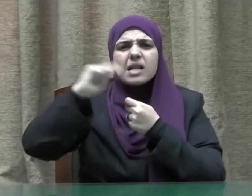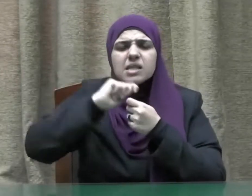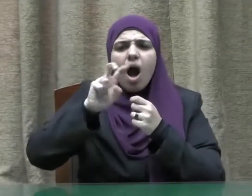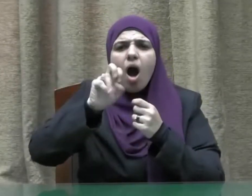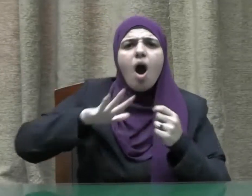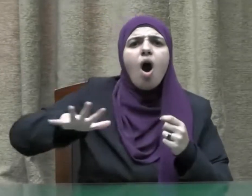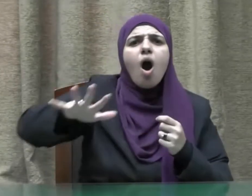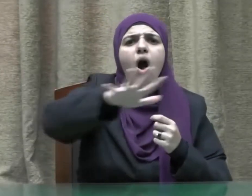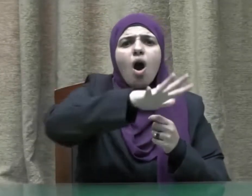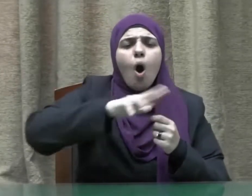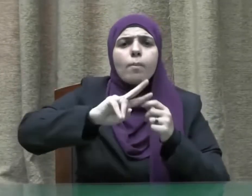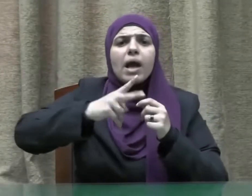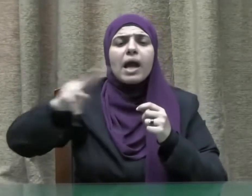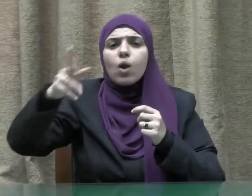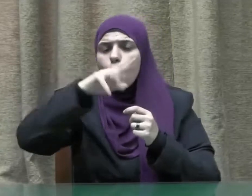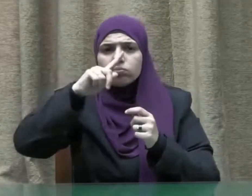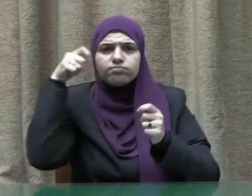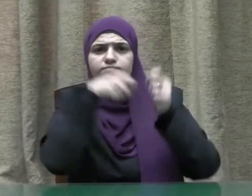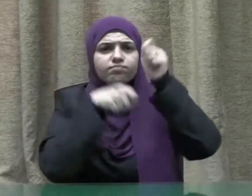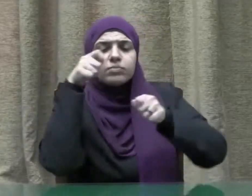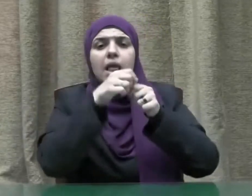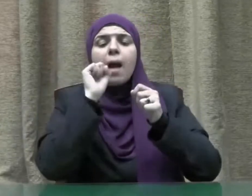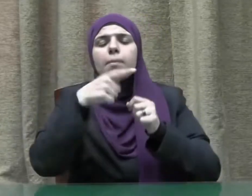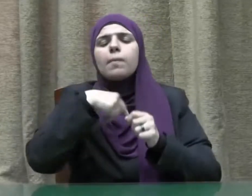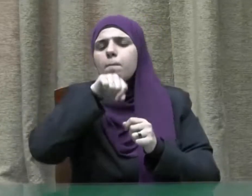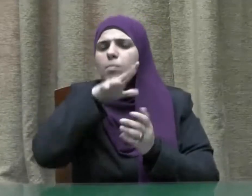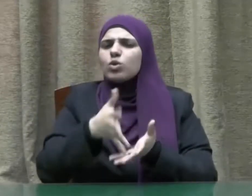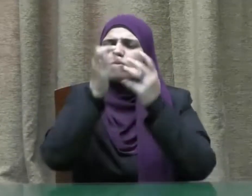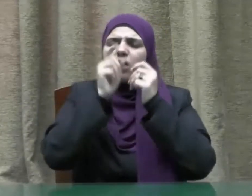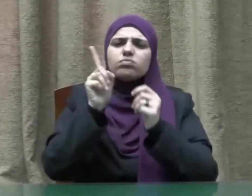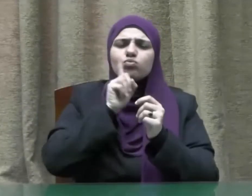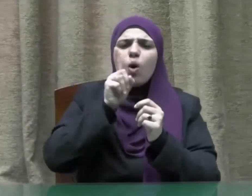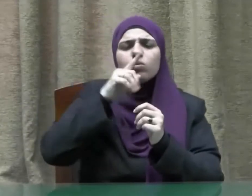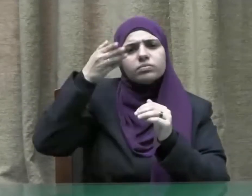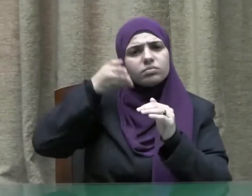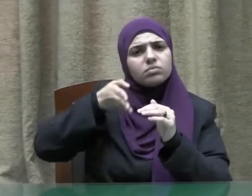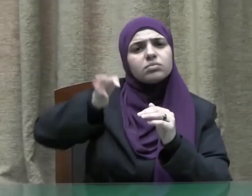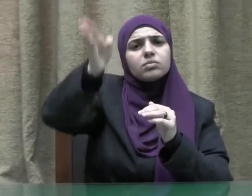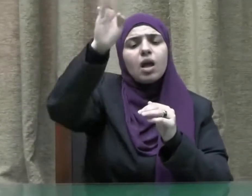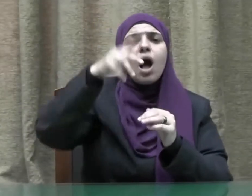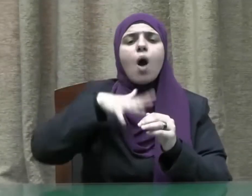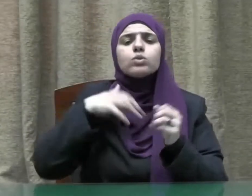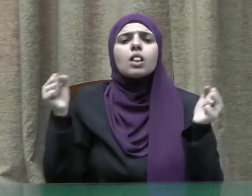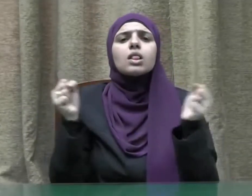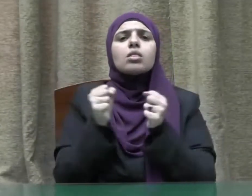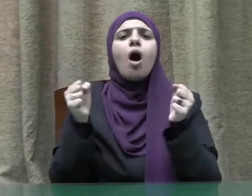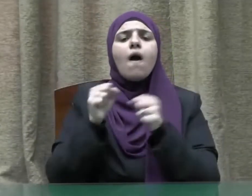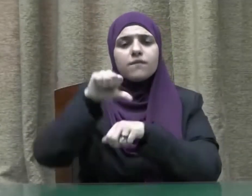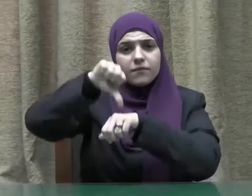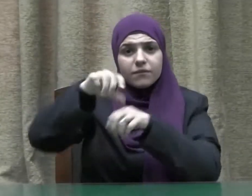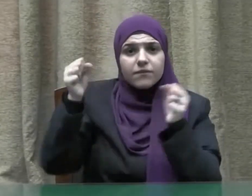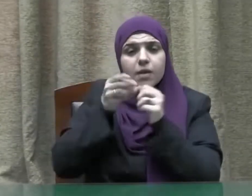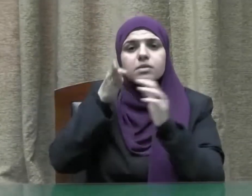أذى قومه وغيرهم ما أصابه خرج صلى الله عليه وسلم إلى الطائف